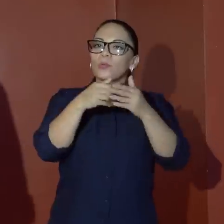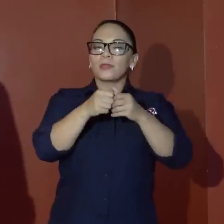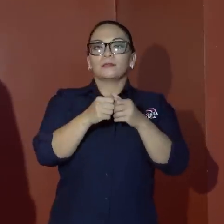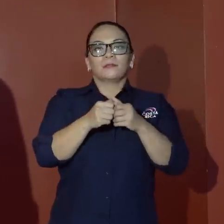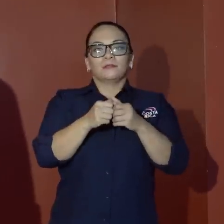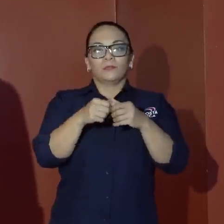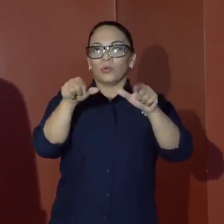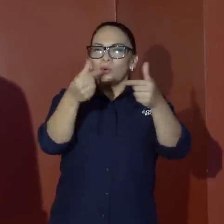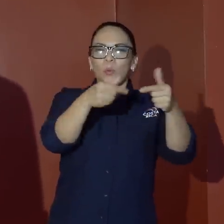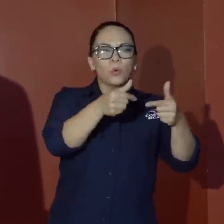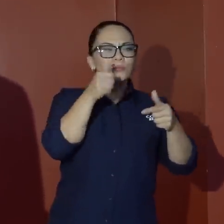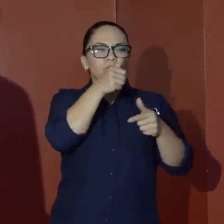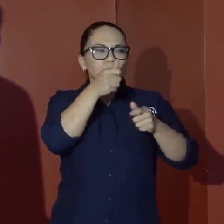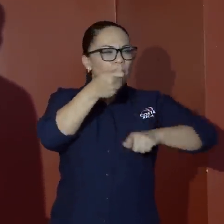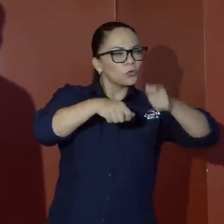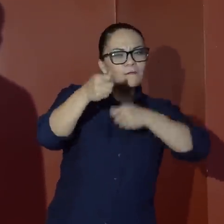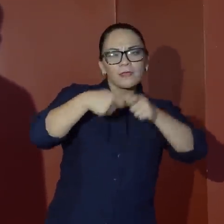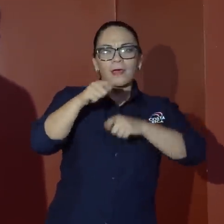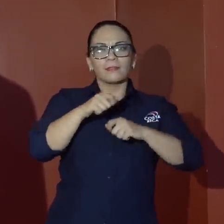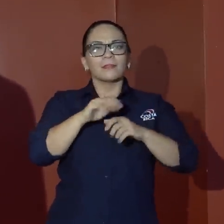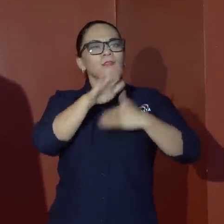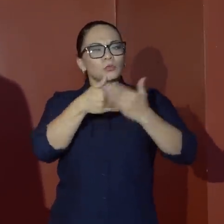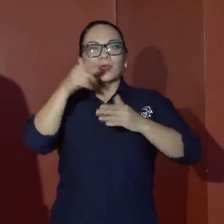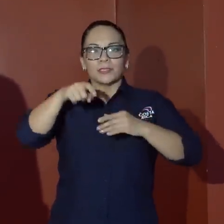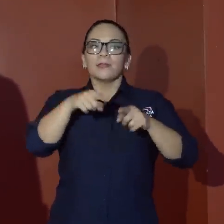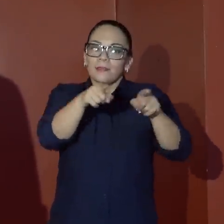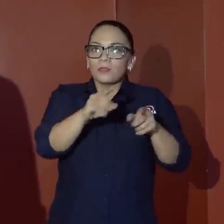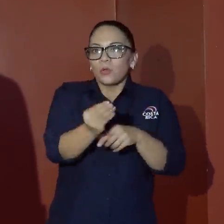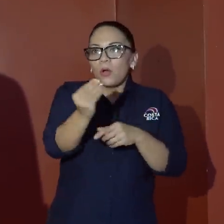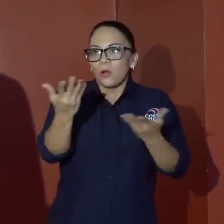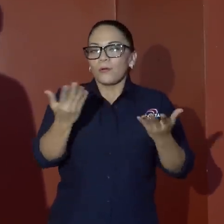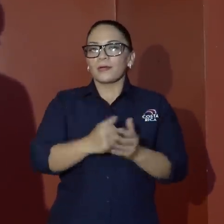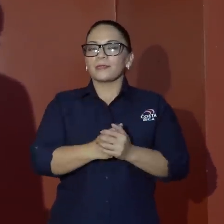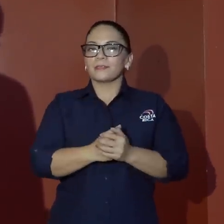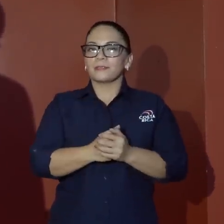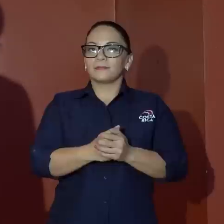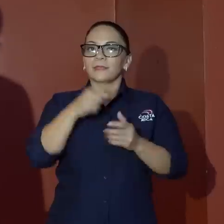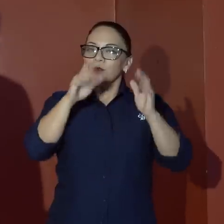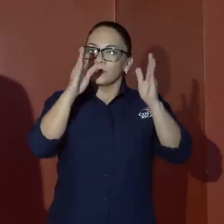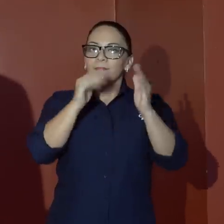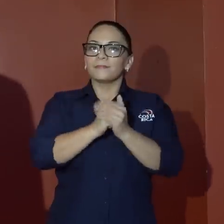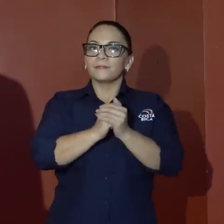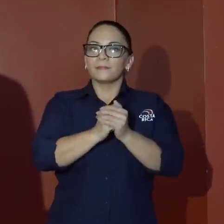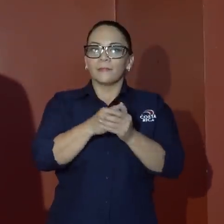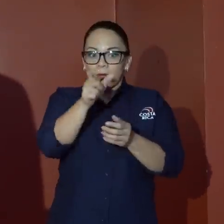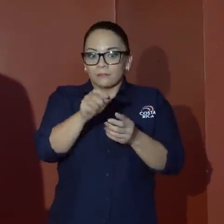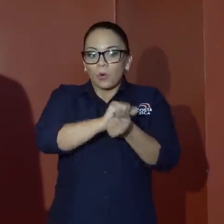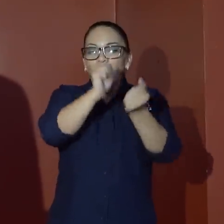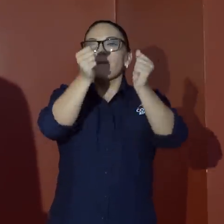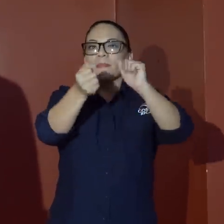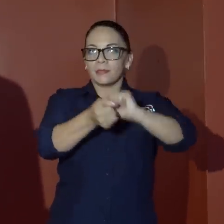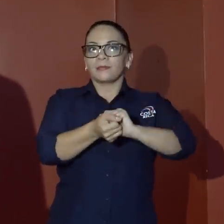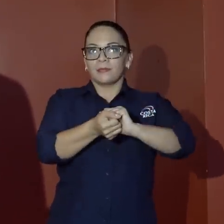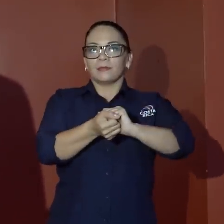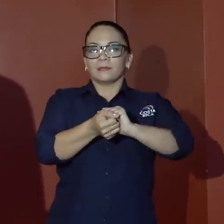narcotraficantes y la necesidad que ellos tienen de convertirse literalmente en